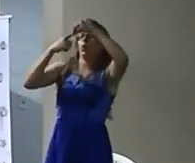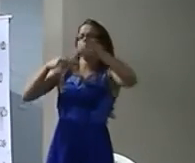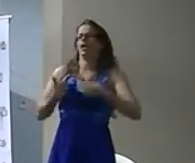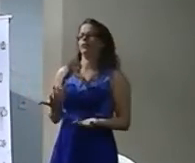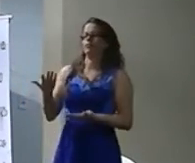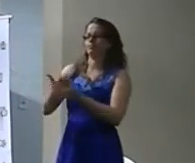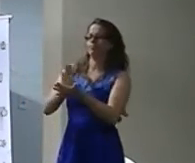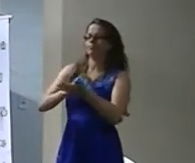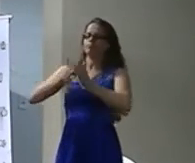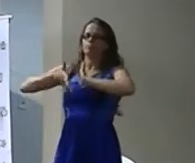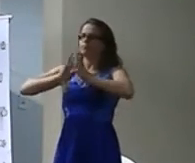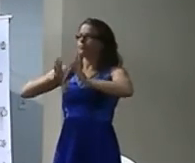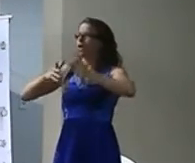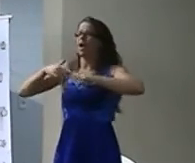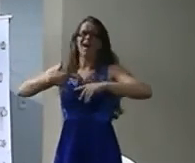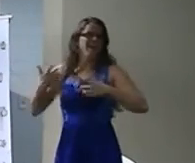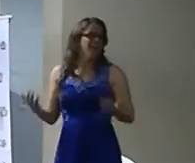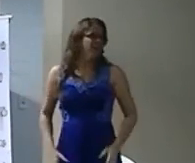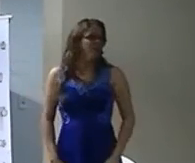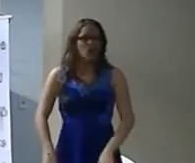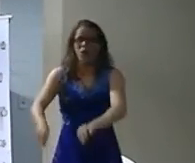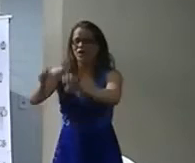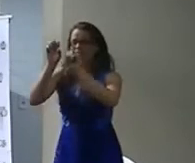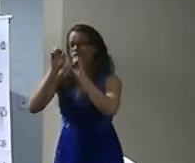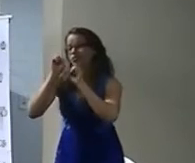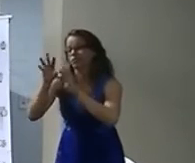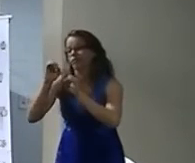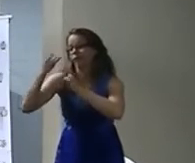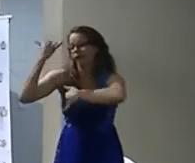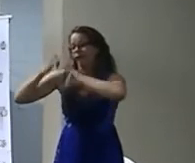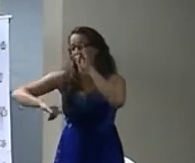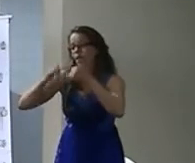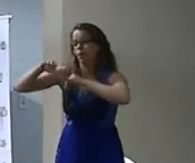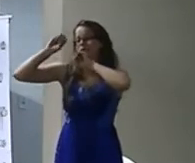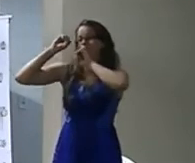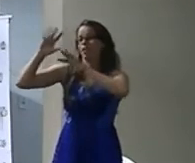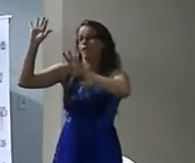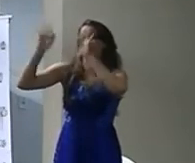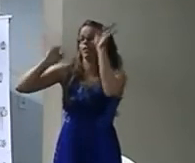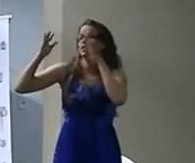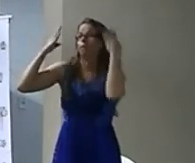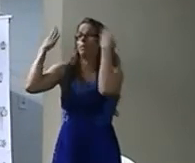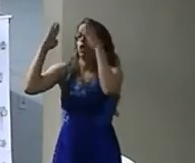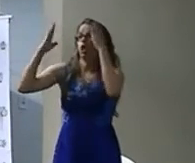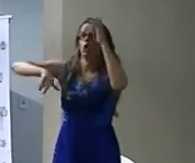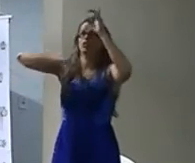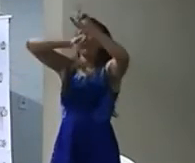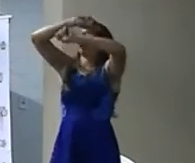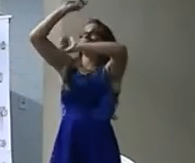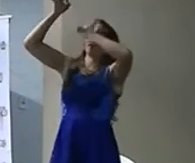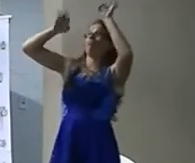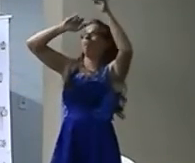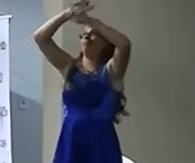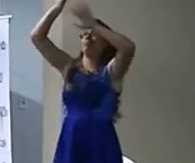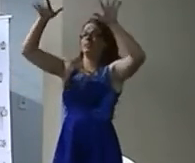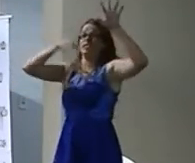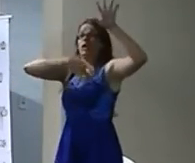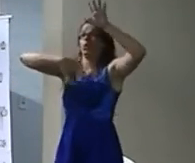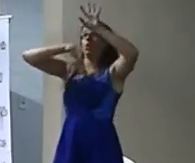trabalhando Mas o que é eu faço Para ensinar essa história De química e de ciência O professor de biologia Chega com aquela fórmula Louca de saúde E depois começa a falar Da